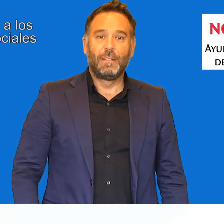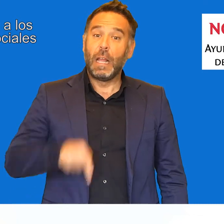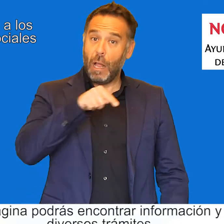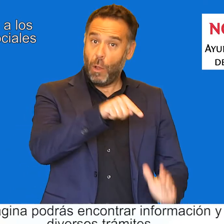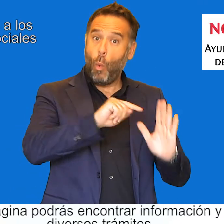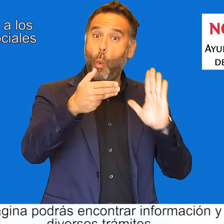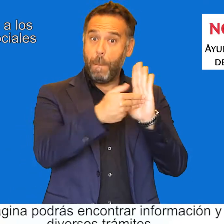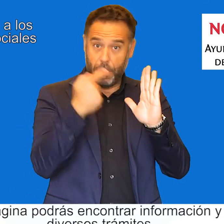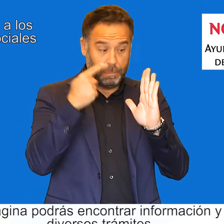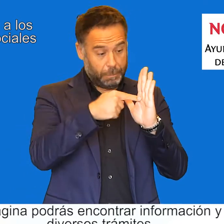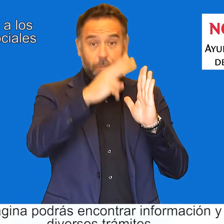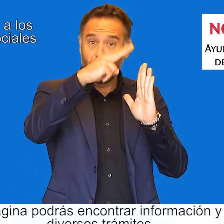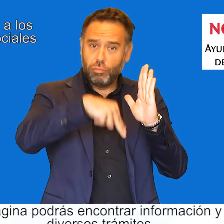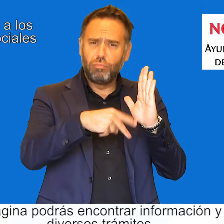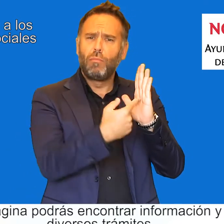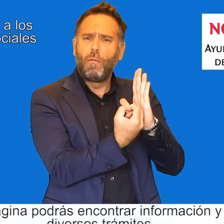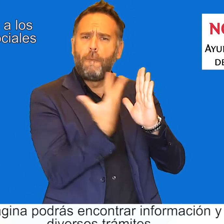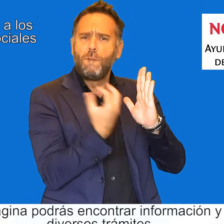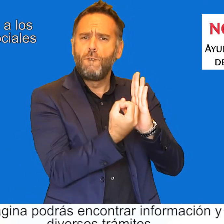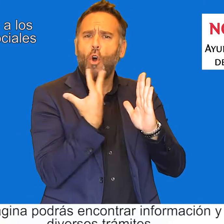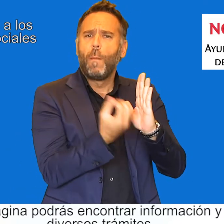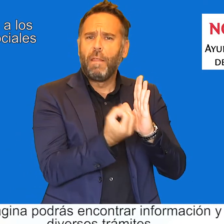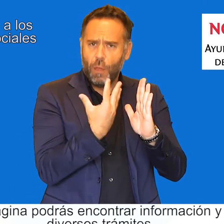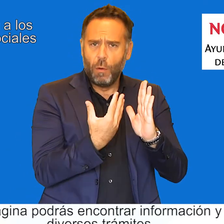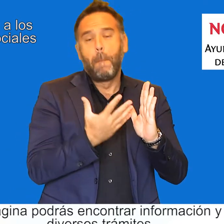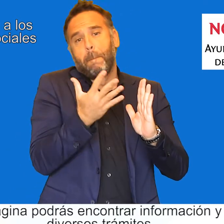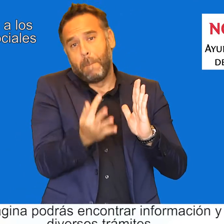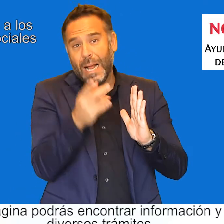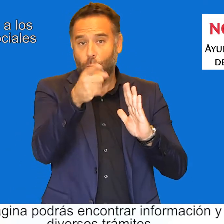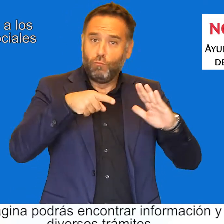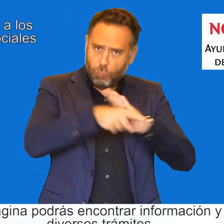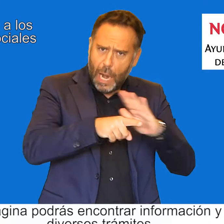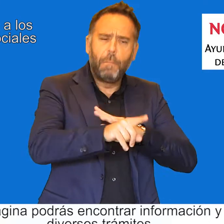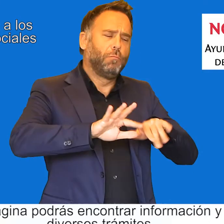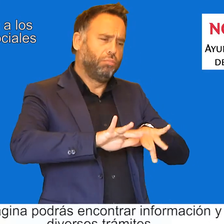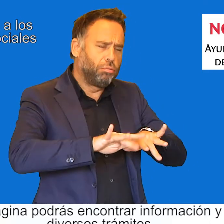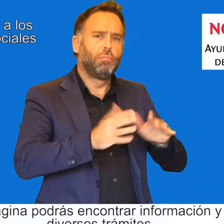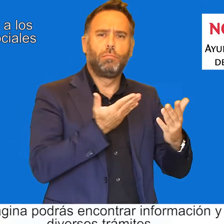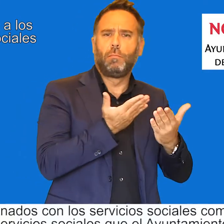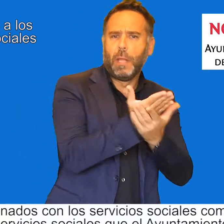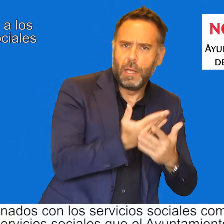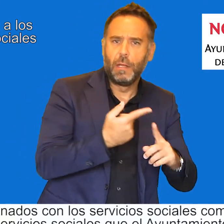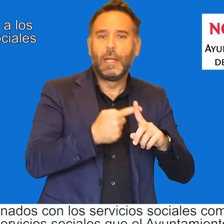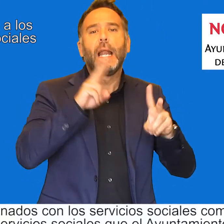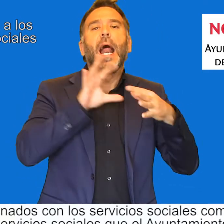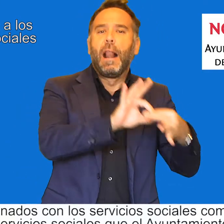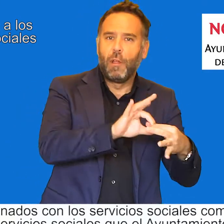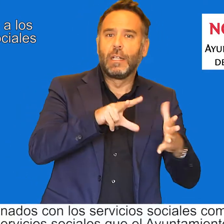En esta página podrás encontrar información y realizar diversos trámites relacionados con los